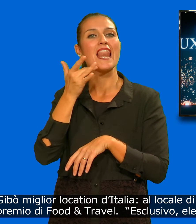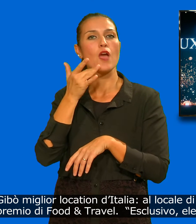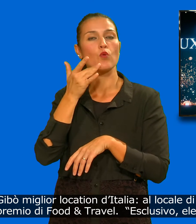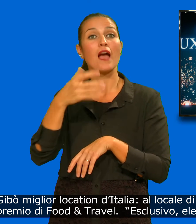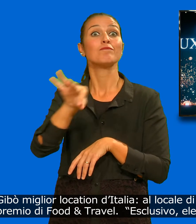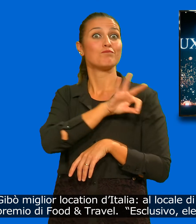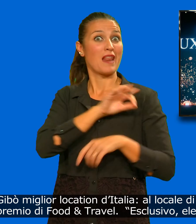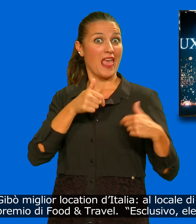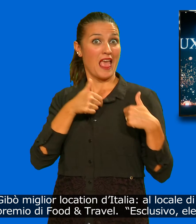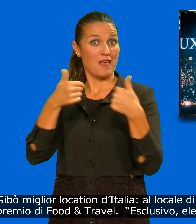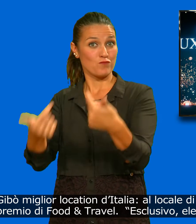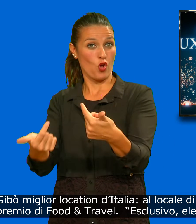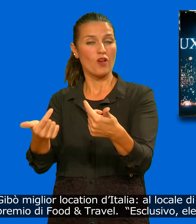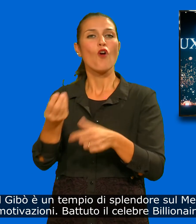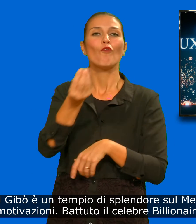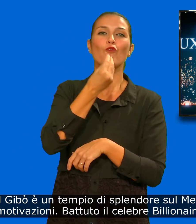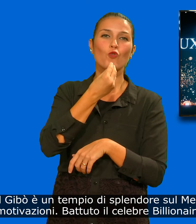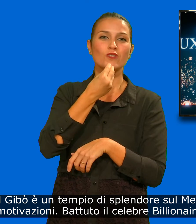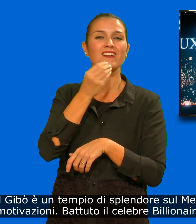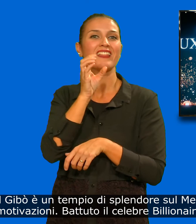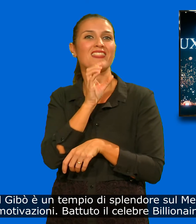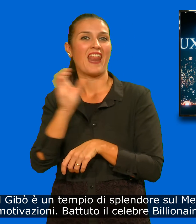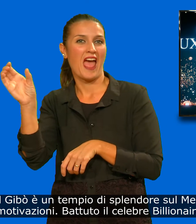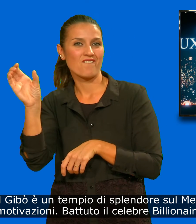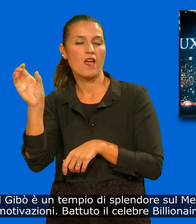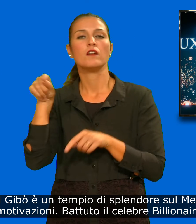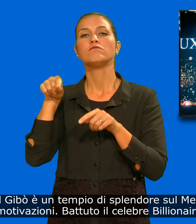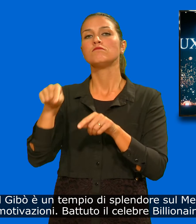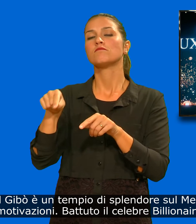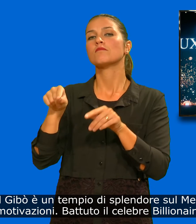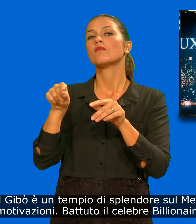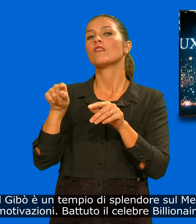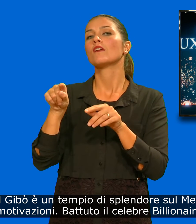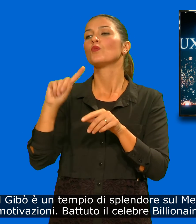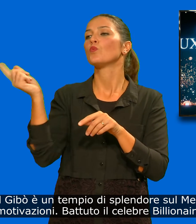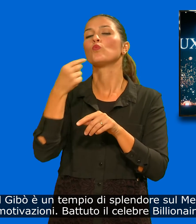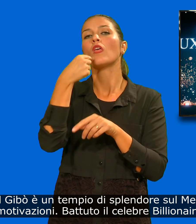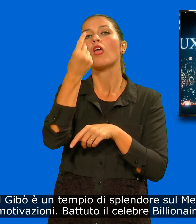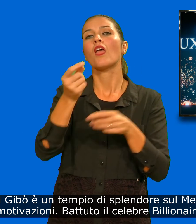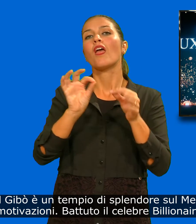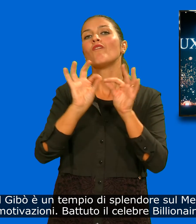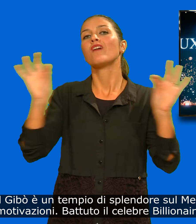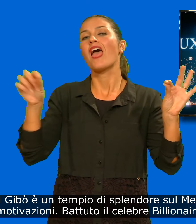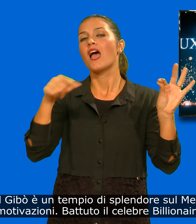Esclusivo, elegante e straordinario, il Gibo è un tempio di splendore sul Mediterraneo, si legge nelle motivazioni.